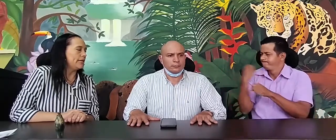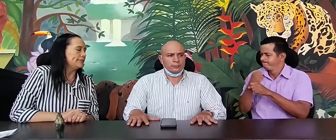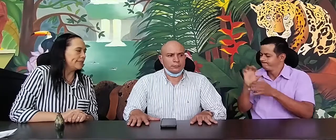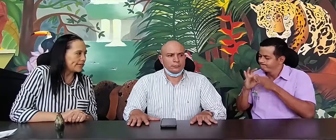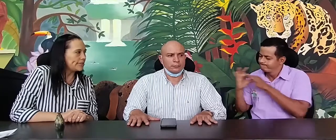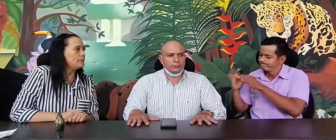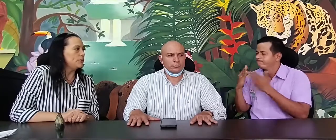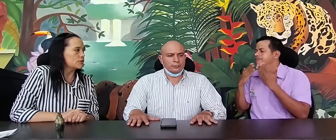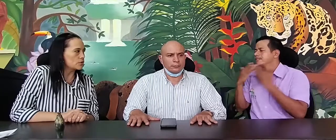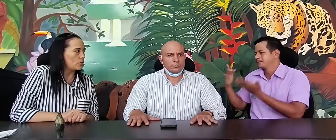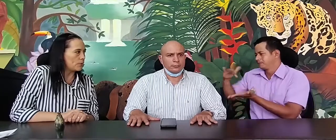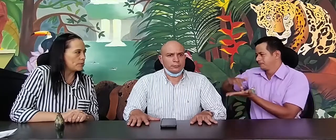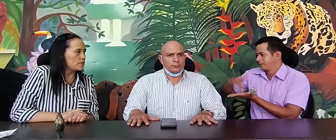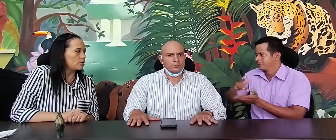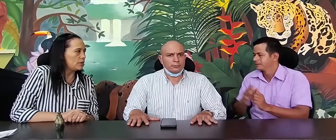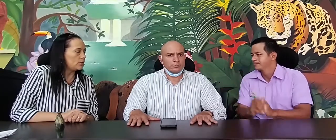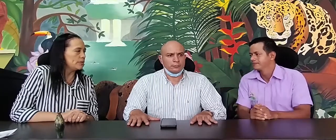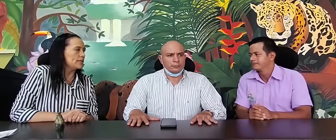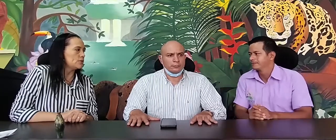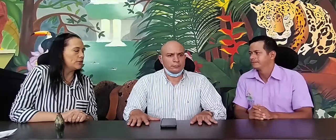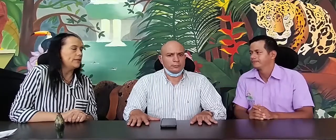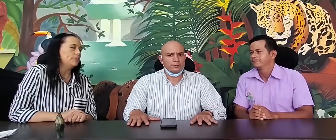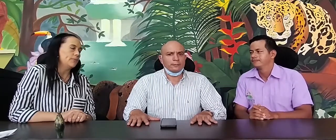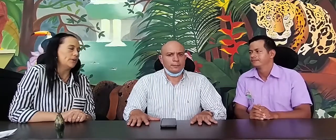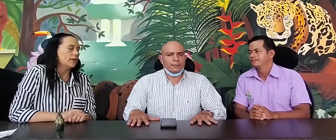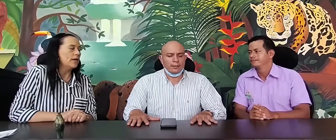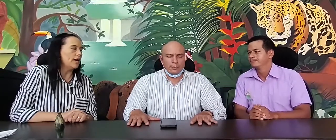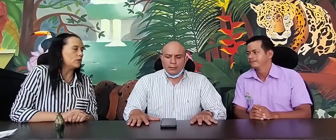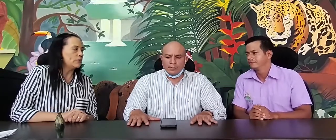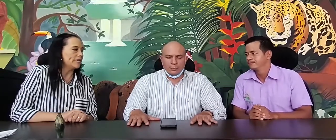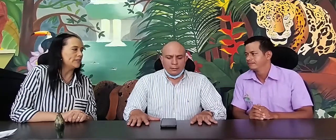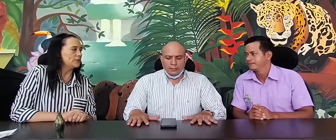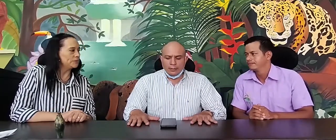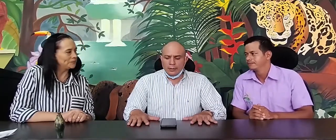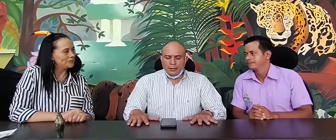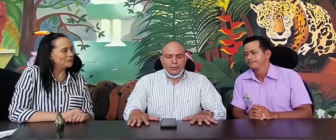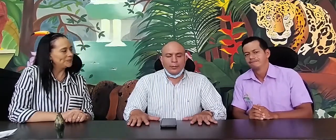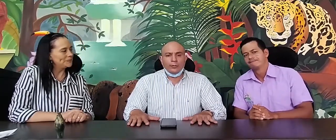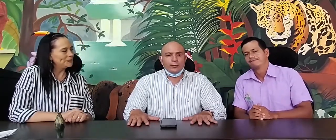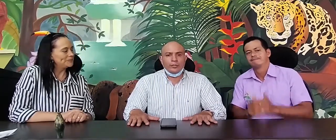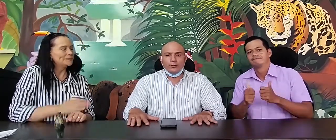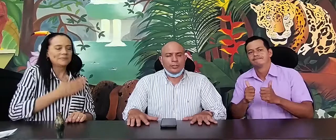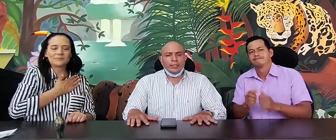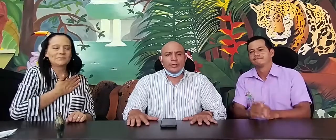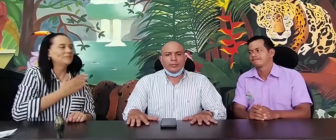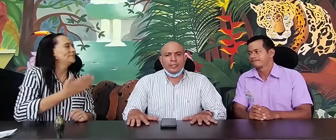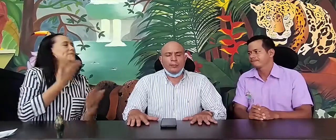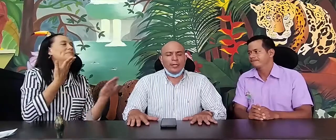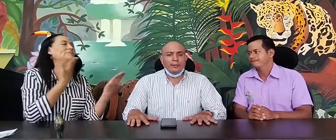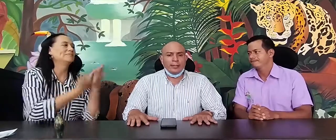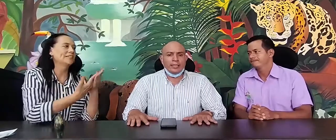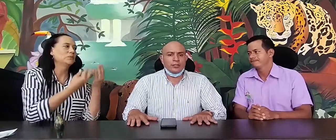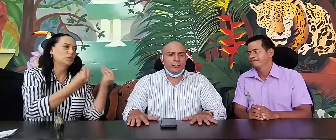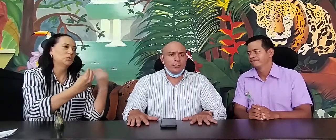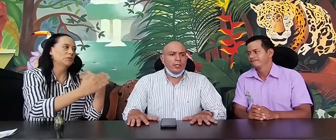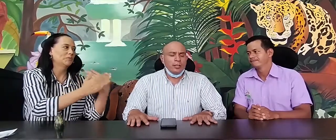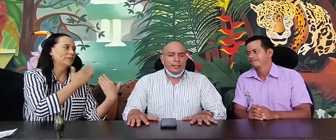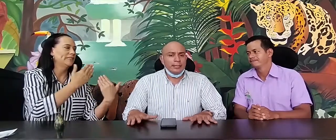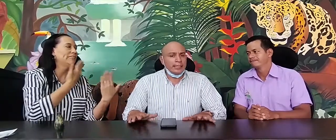Muchísimas permiso con la comunidad de Sorda y acompañarnos. No, por supuesto, muchas gracias a ustedes por la invitación, desde la